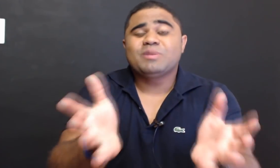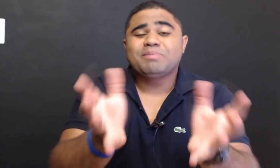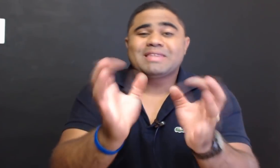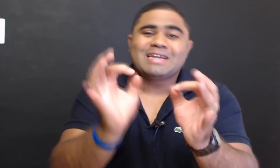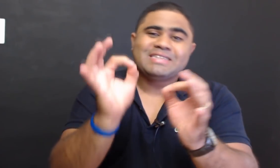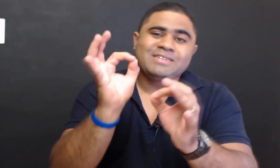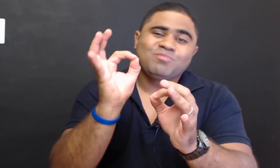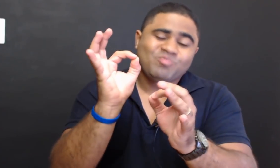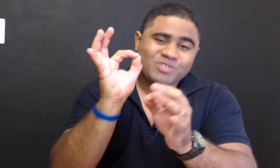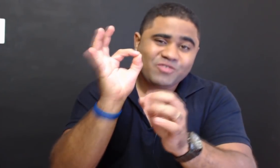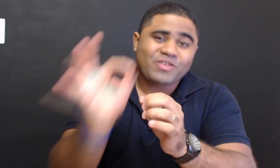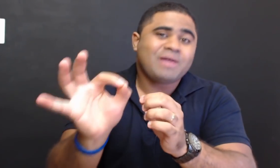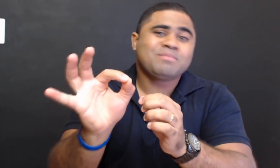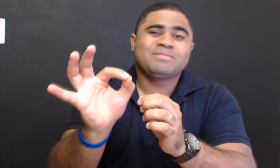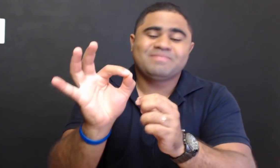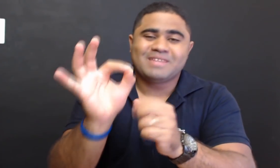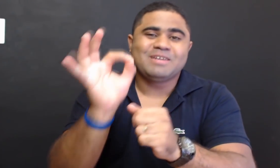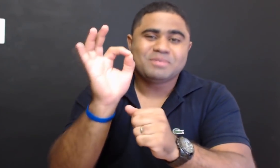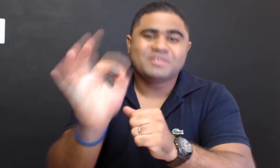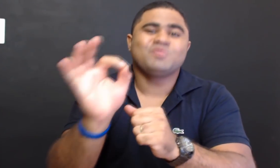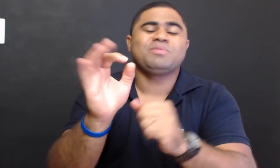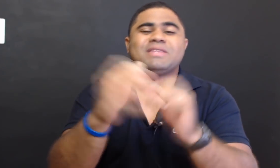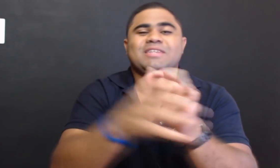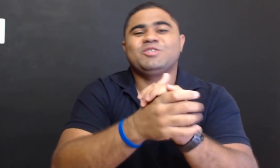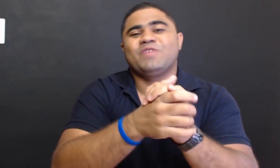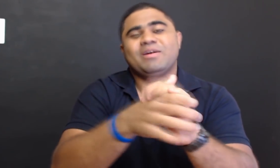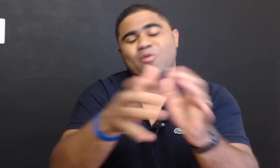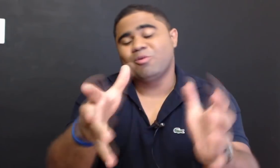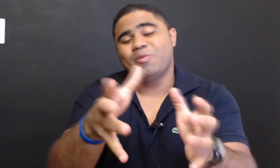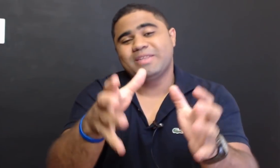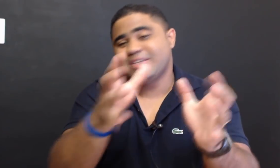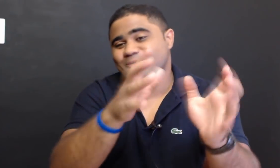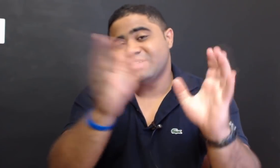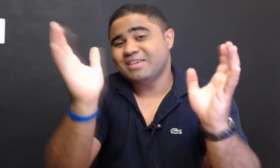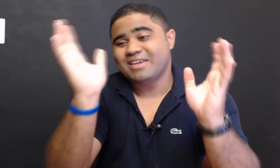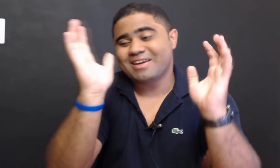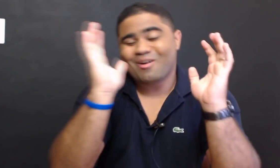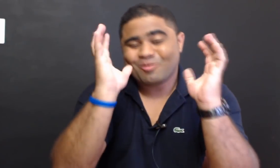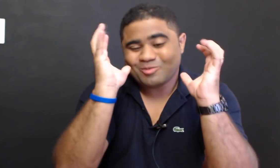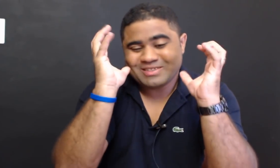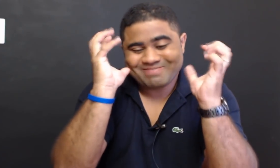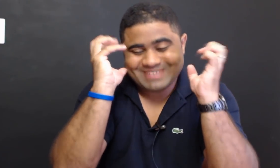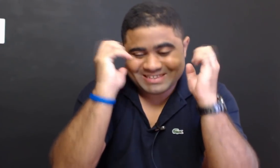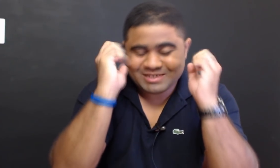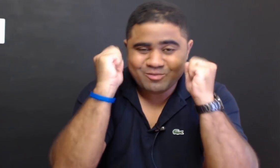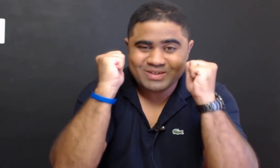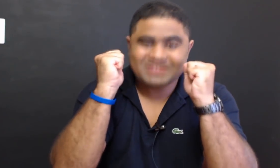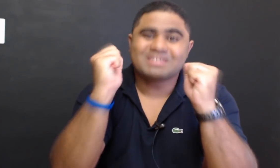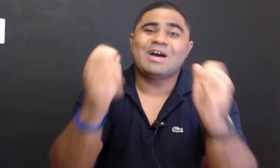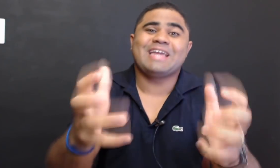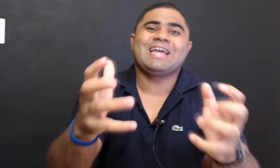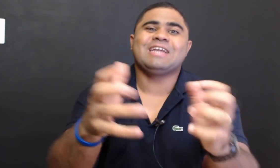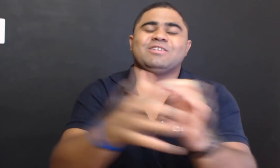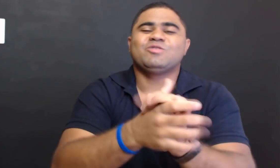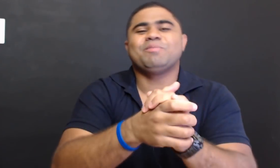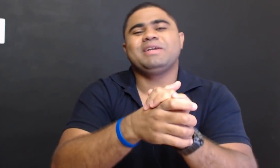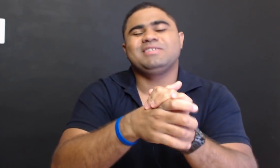uma pitada de fé, tá, é preciso uma pitada de fé, como eu comentei aqui, eu sei que é algo que está tão, às vezes, arraigado aí na sua mente,